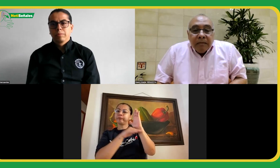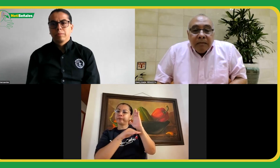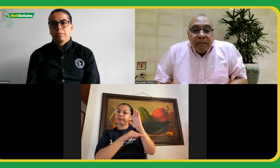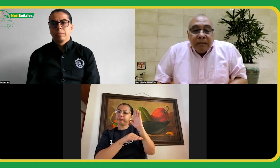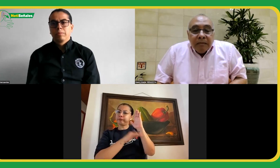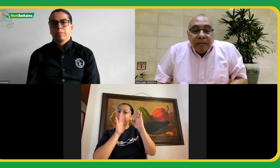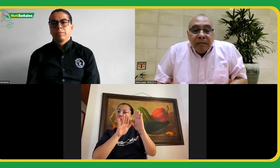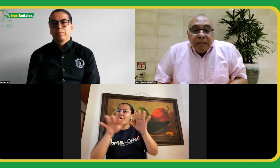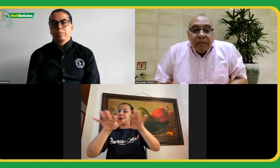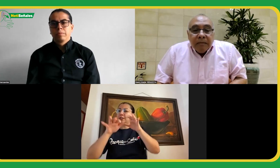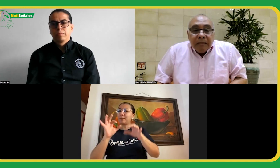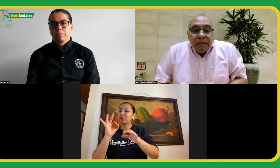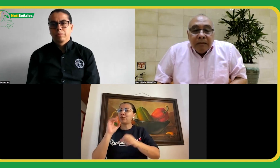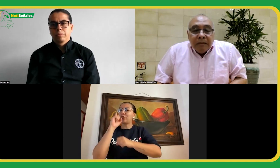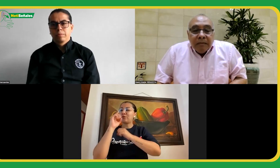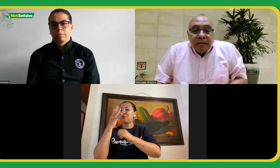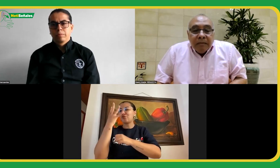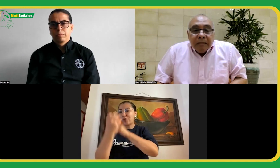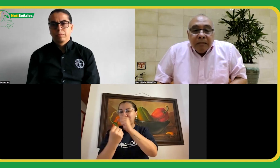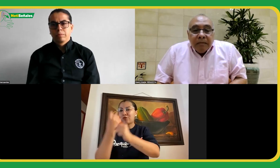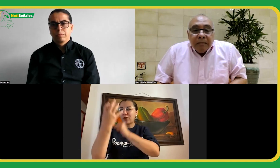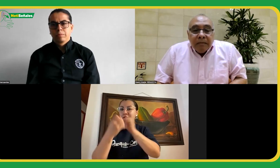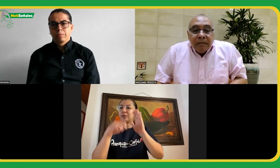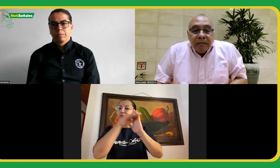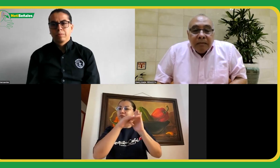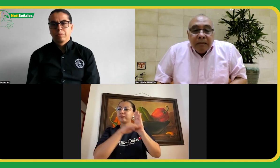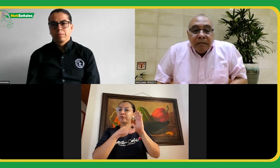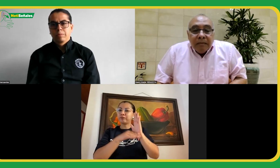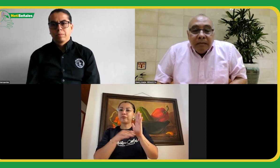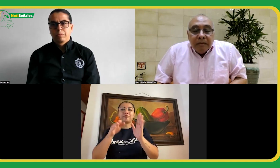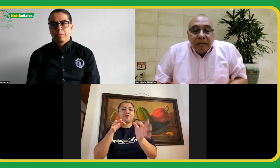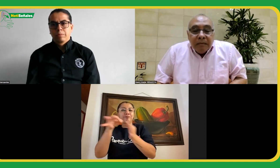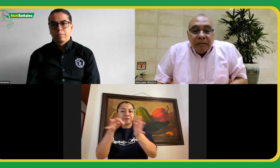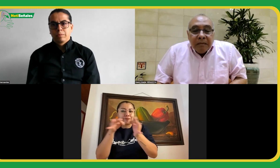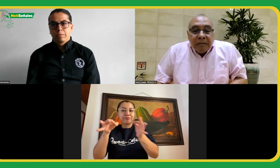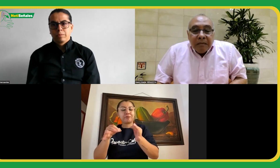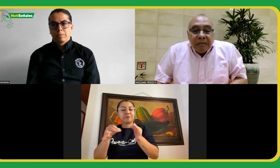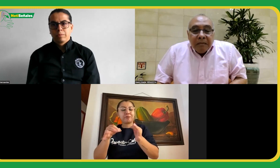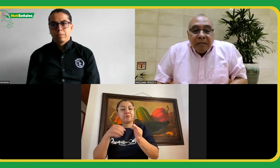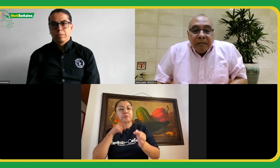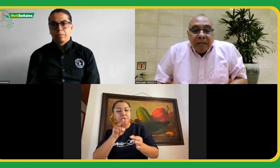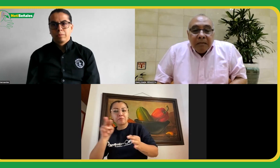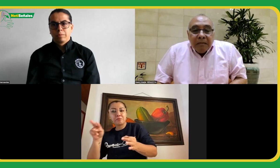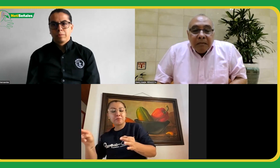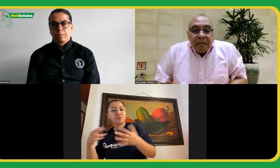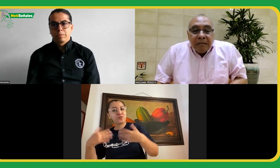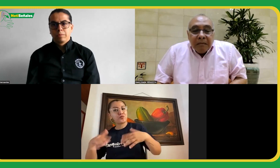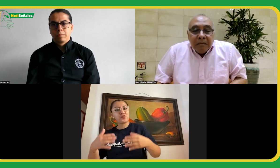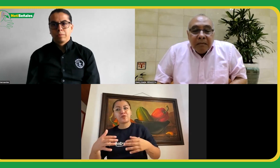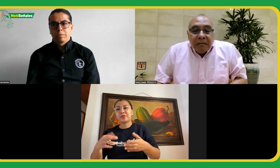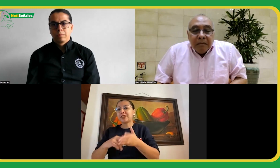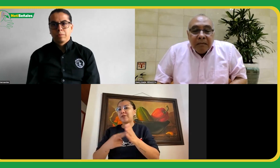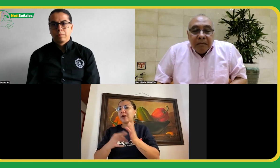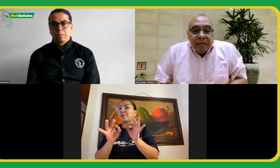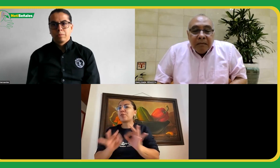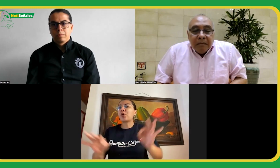abordan cada cuatro años y pues tener la oportunidad de ver esto es, como digo, fue